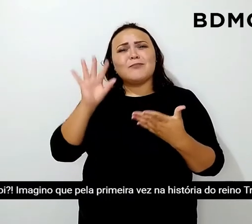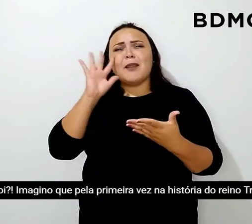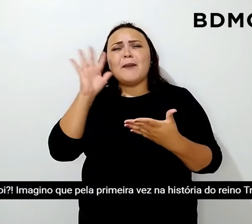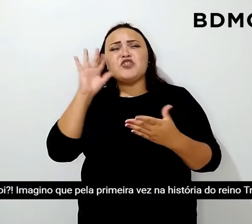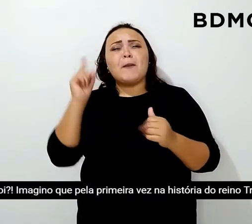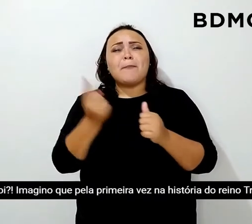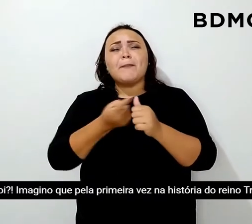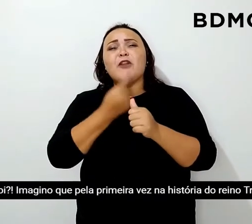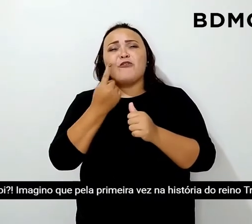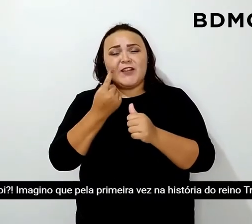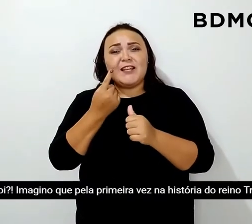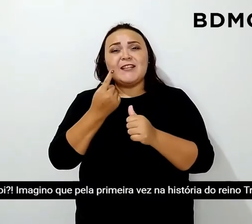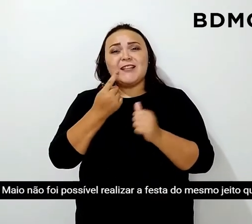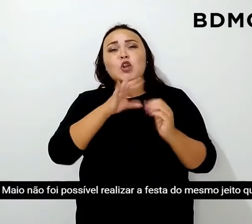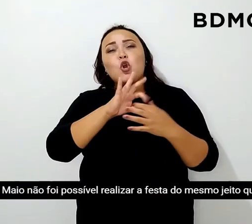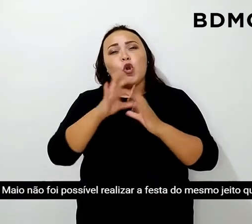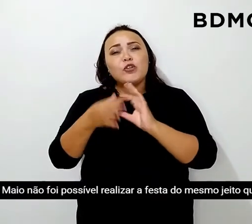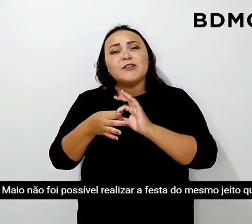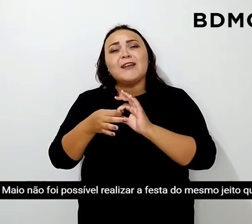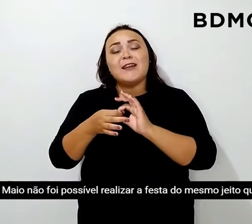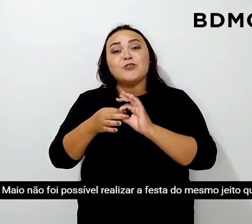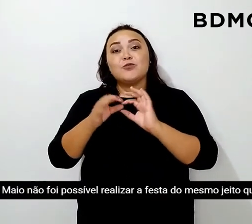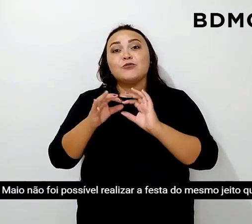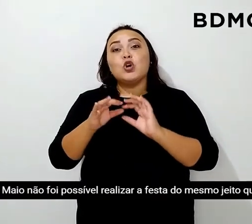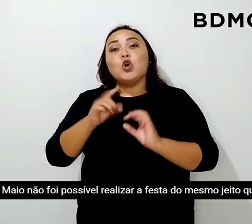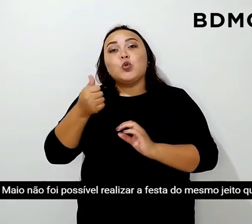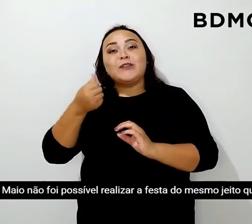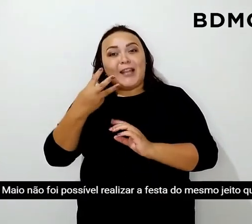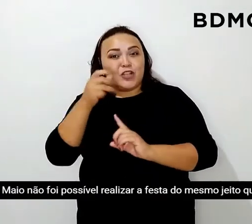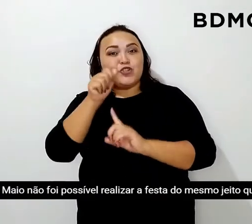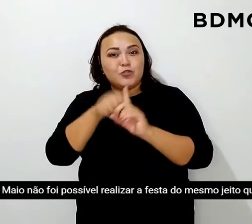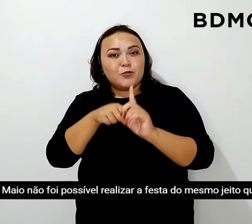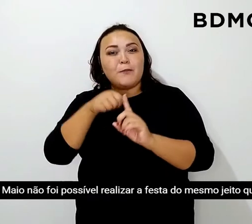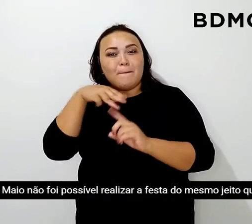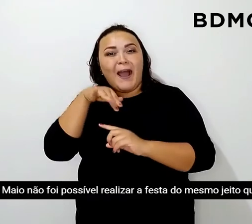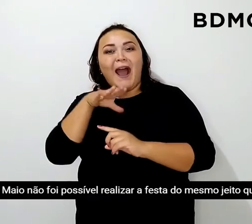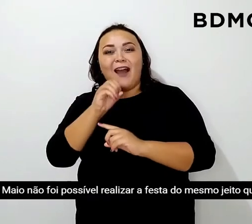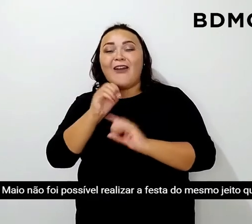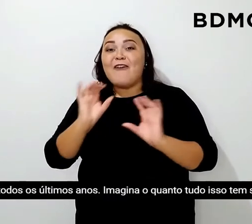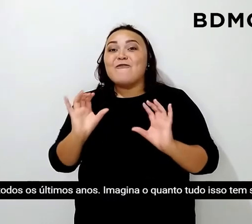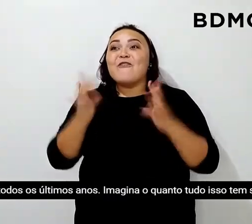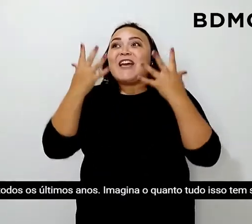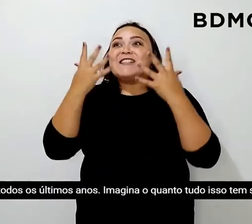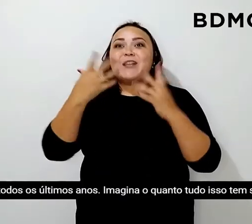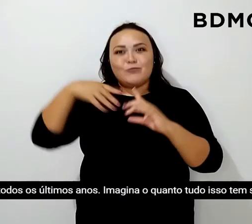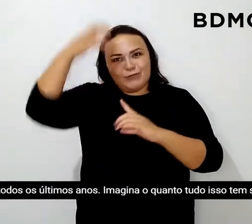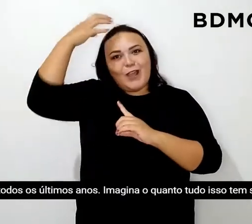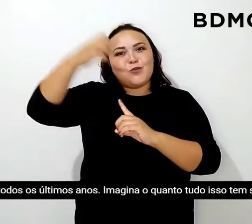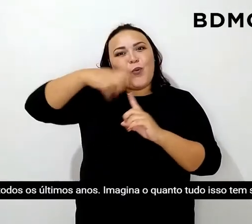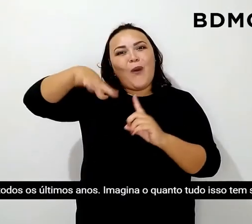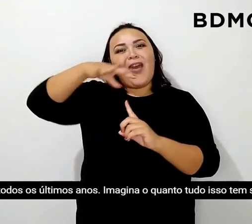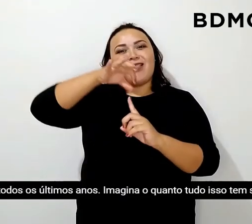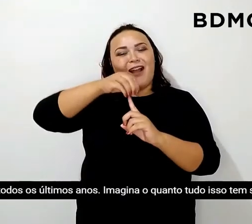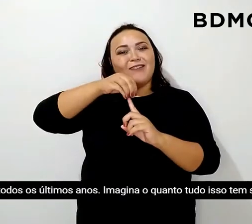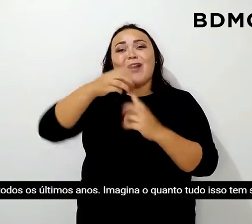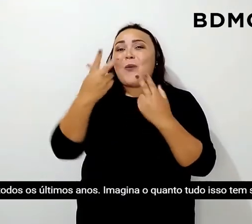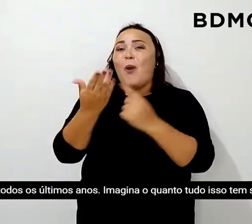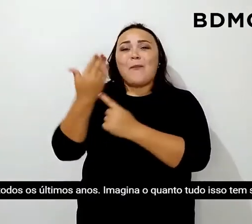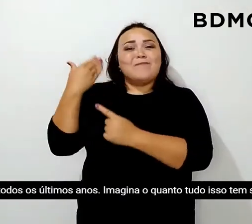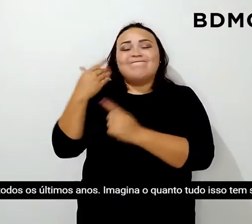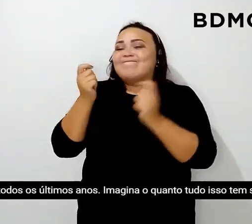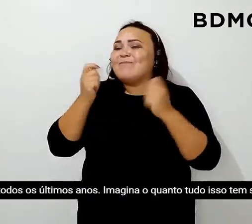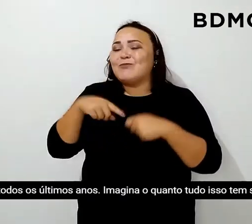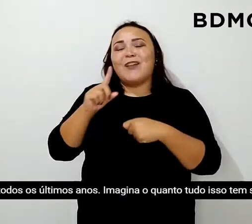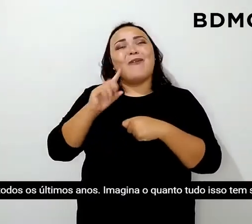primeira vez na história do Reino 13 de Maio não foi possível realizar a festa do mesmo jeito que em todos os últimos anos. Imagino